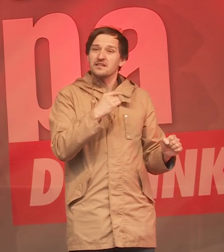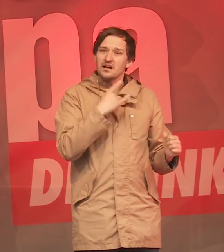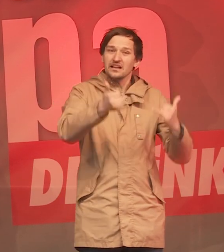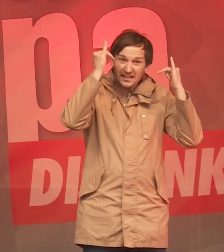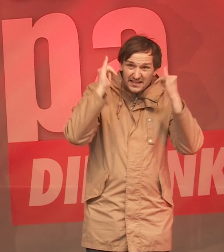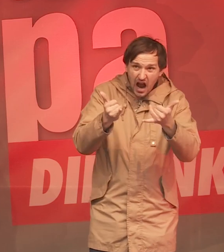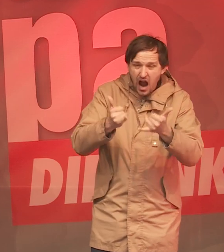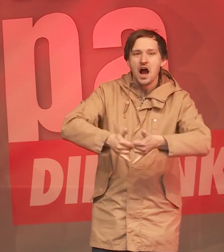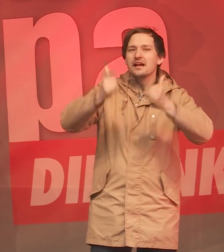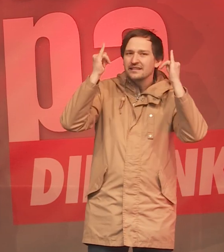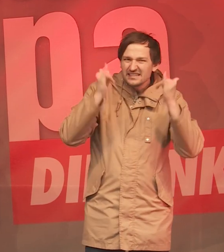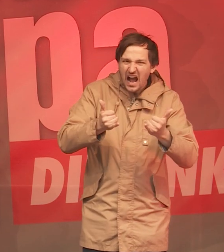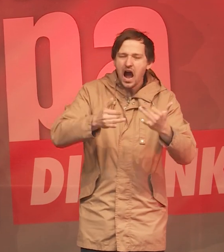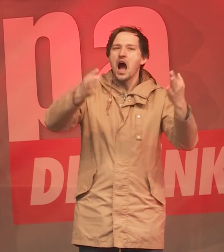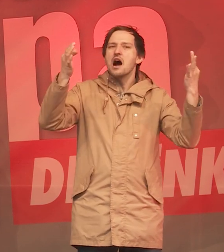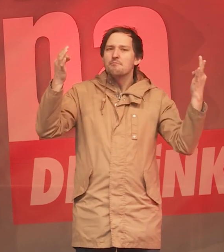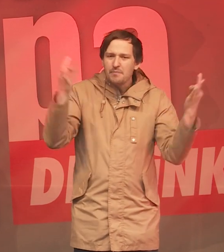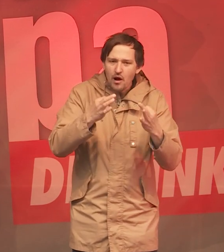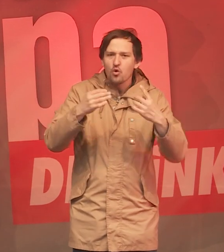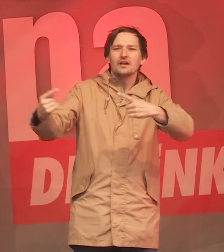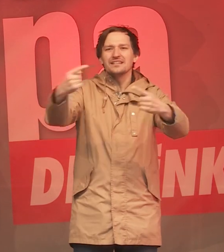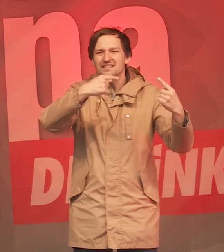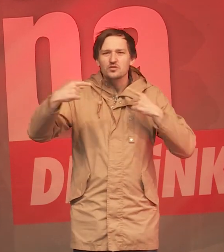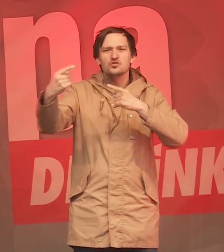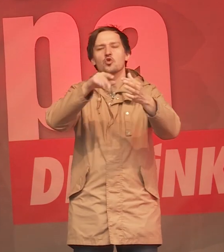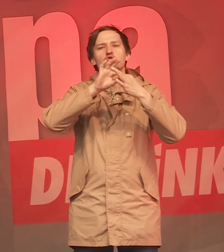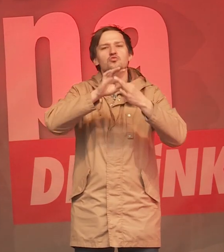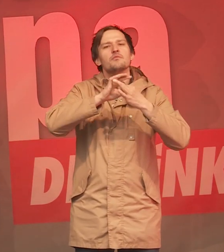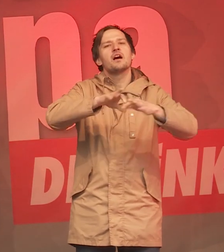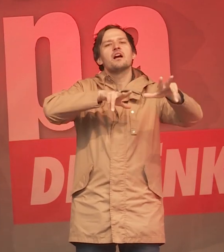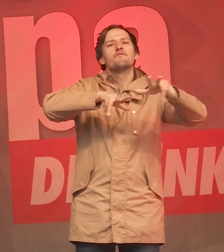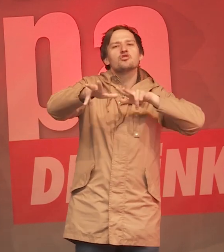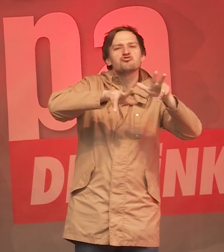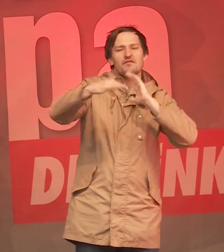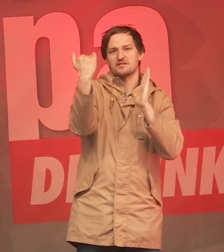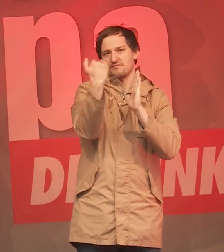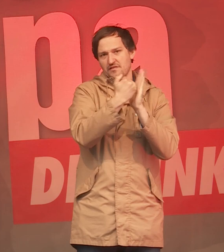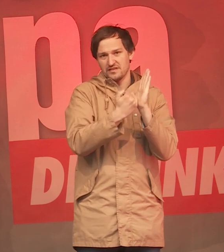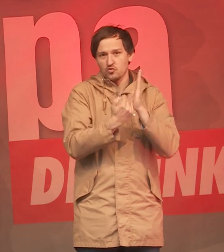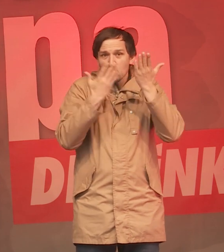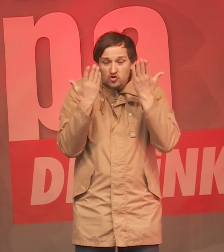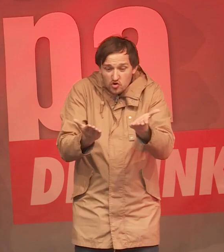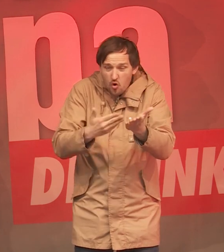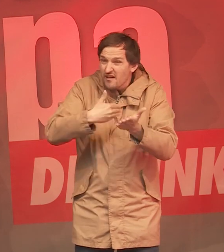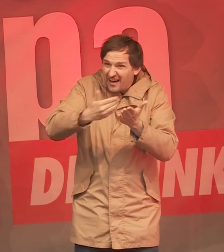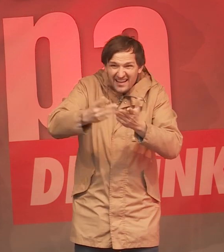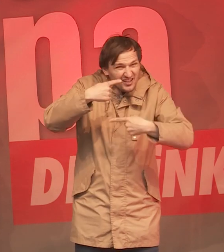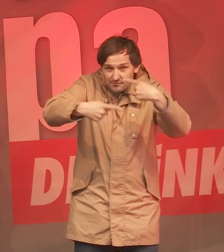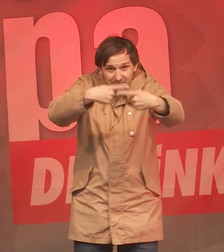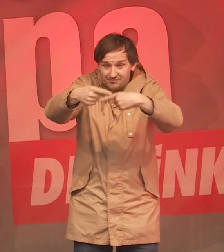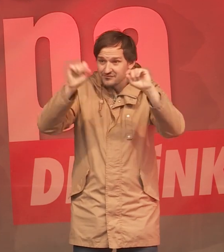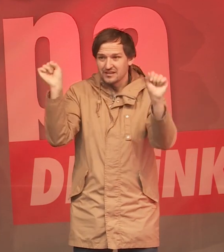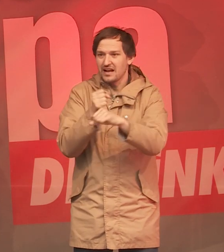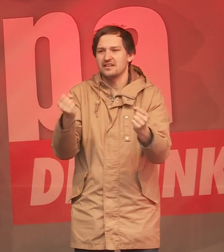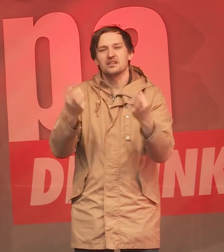ja, wir brauchen eine Debatte über unsere Wirtschaftsverfassung, wenn wir nicht wollen, dass es so weitergeht wie bisher. Und